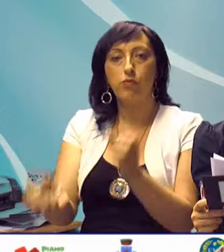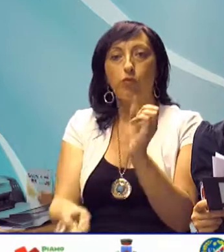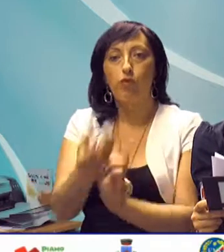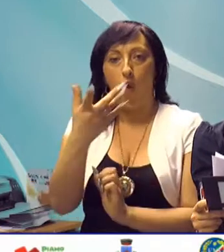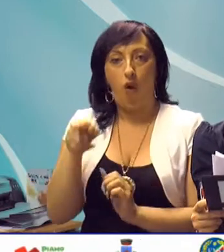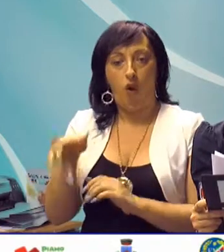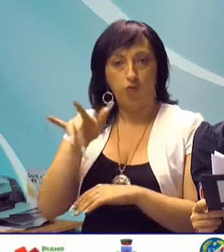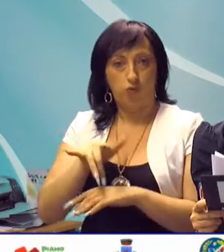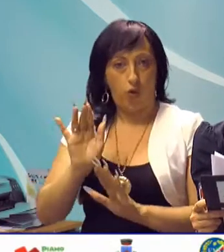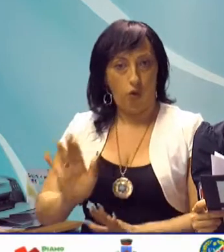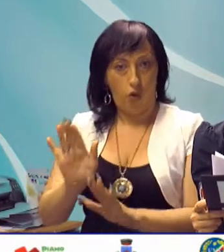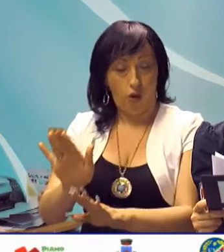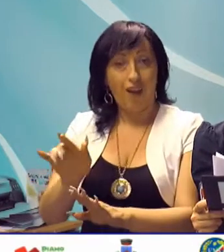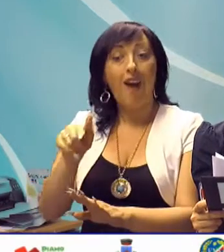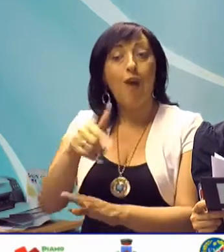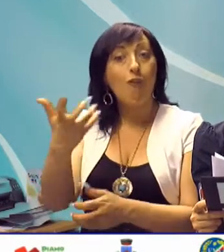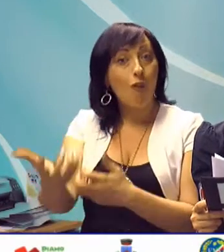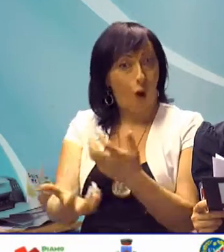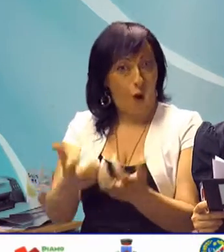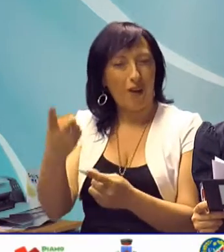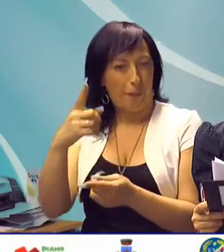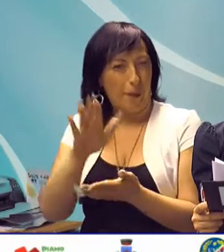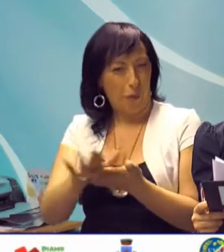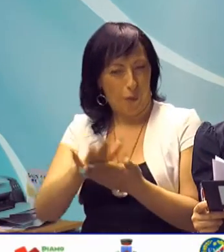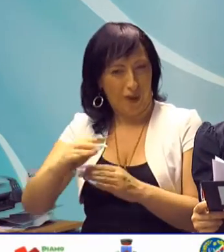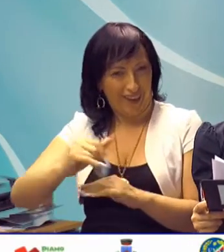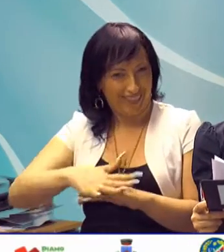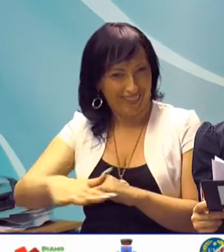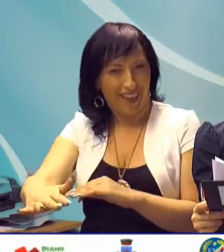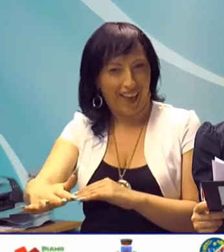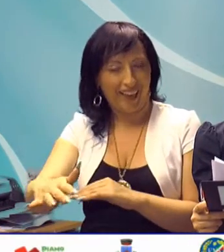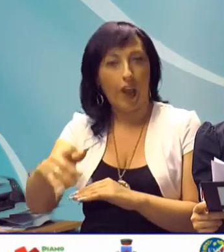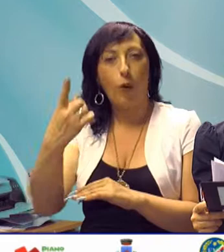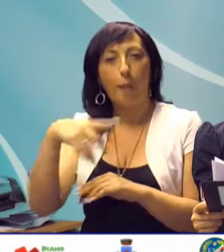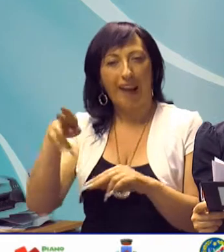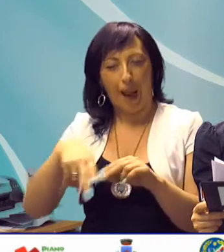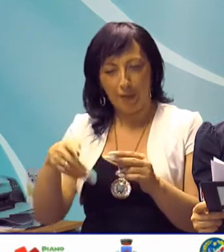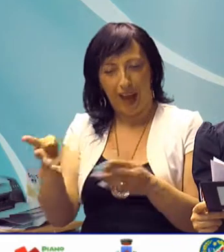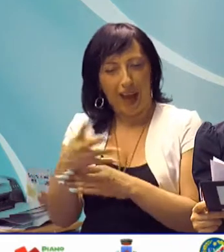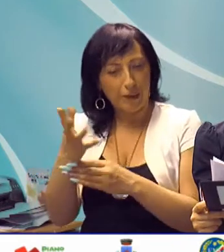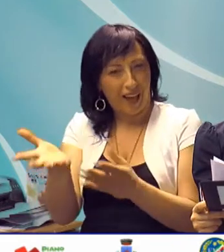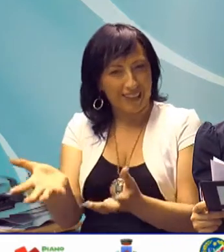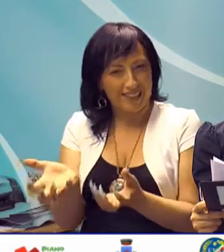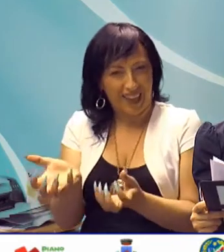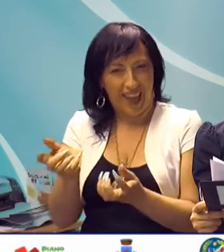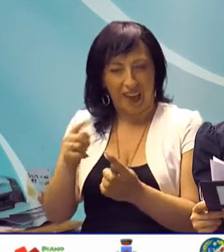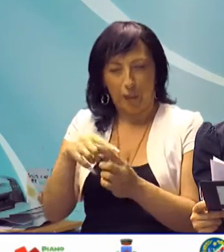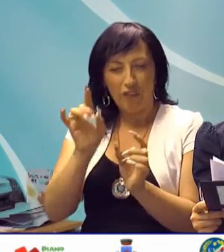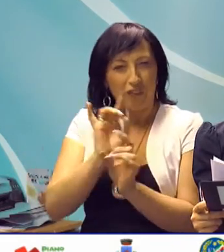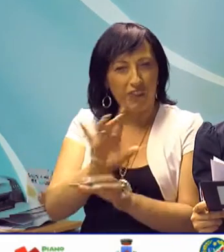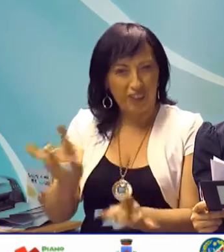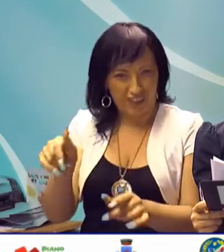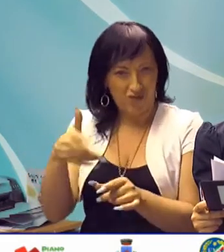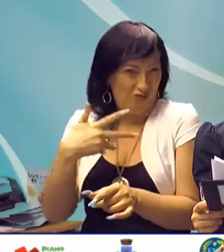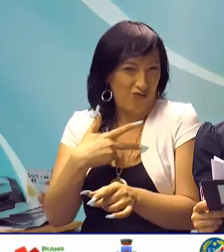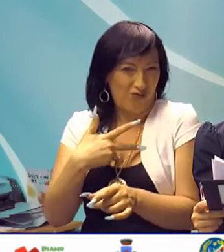i quali, usando il fuoco per pulire il terreno al fine di eliminare l'erba secca e arbusti infettanti